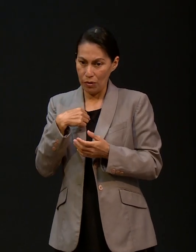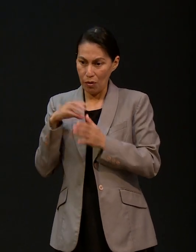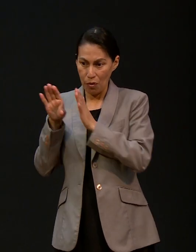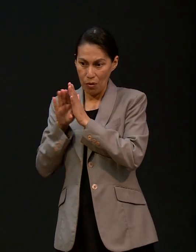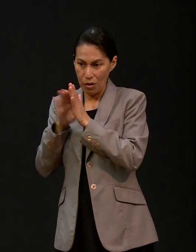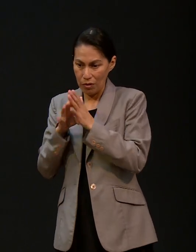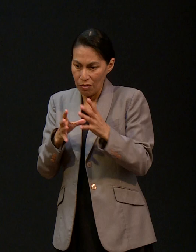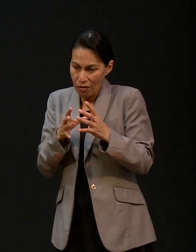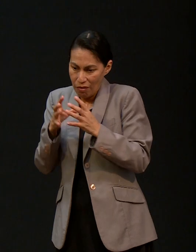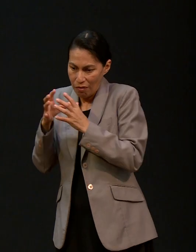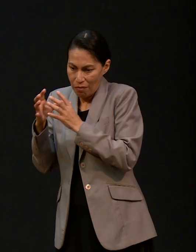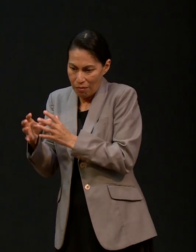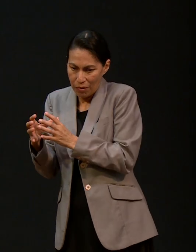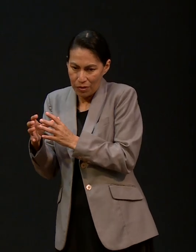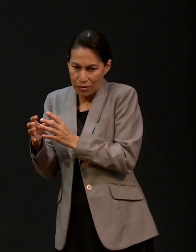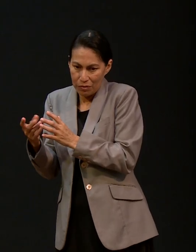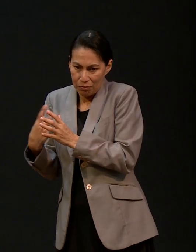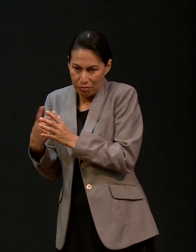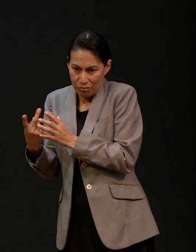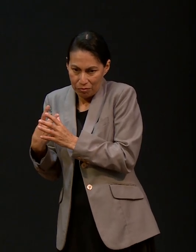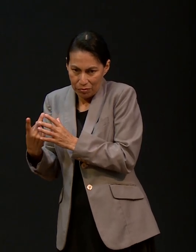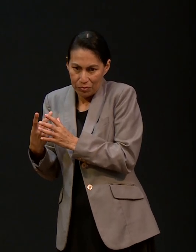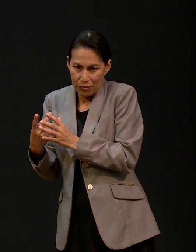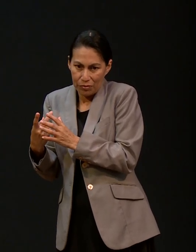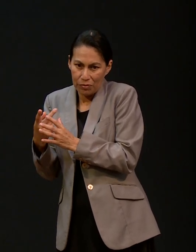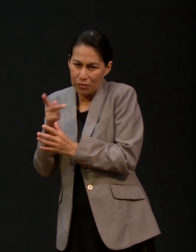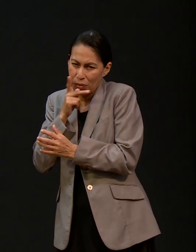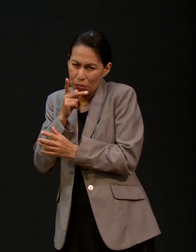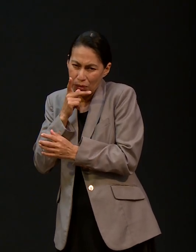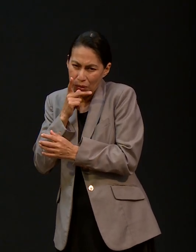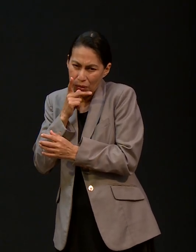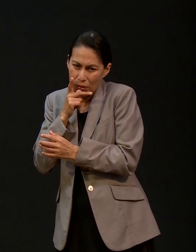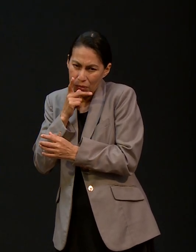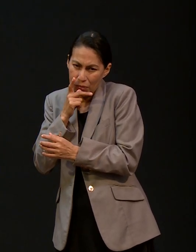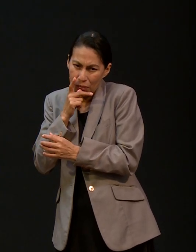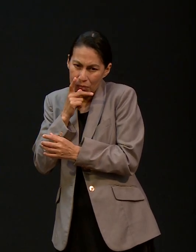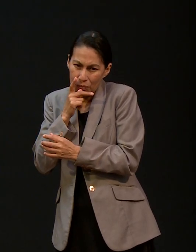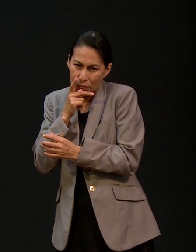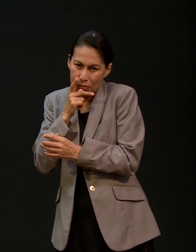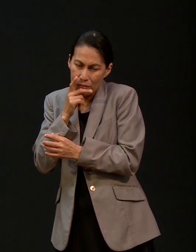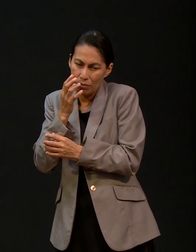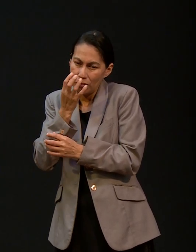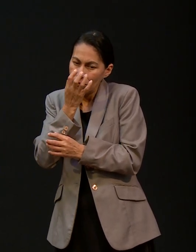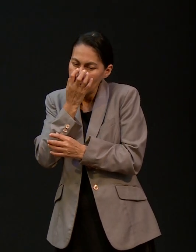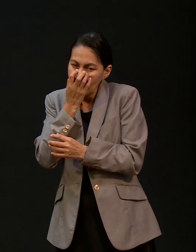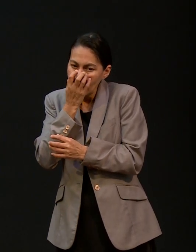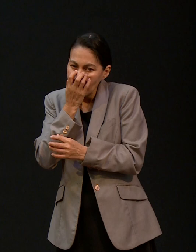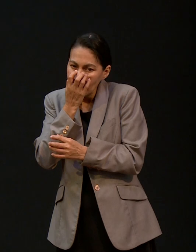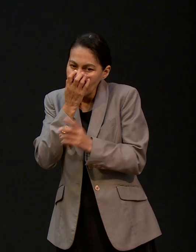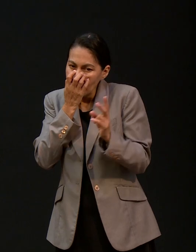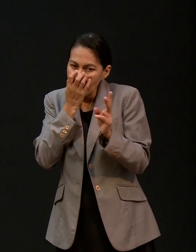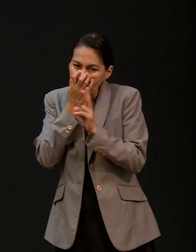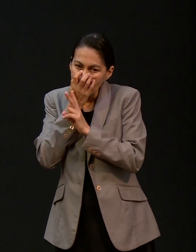y yo en un cuarto. Estuvo mi papá con tanque, no tanque, era un concentrador de oxígeno.